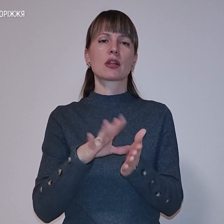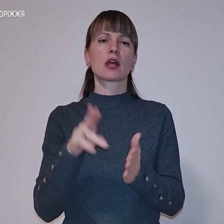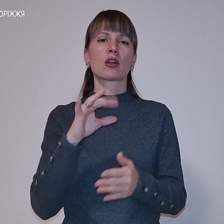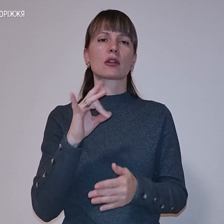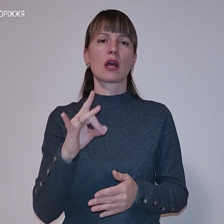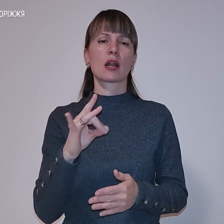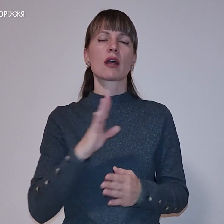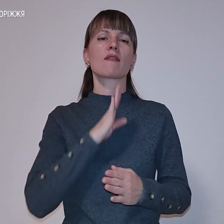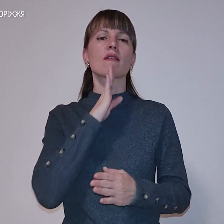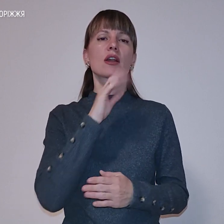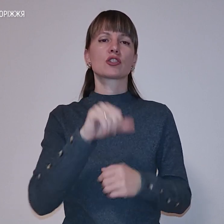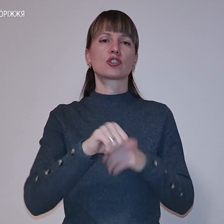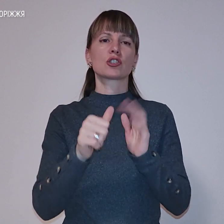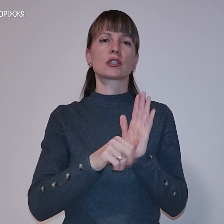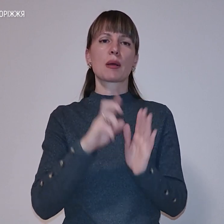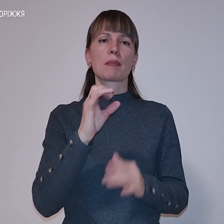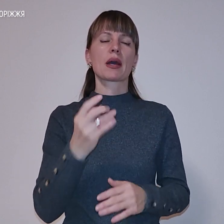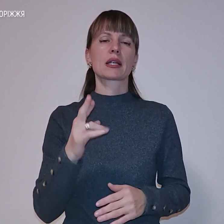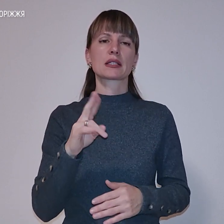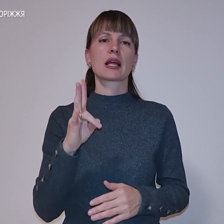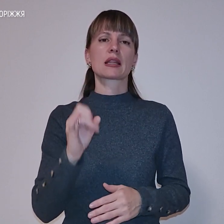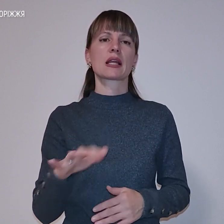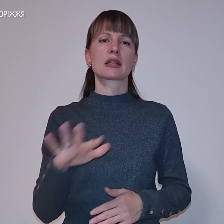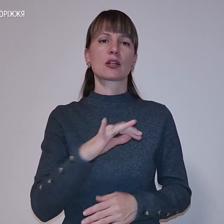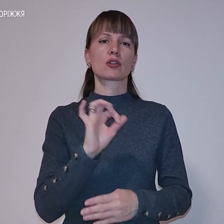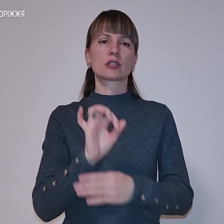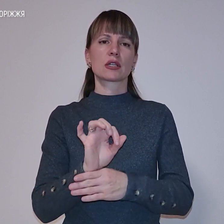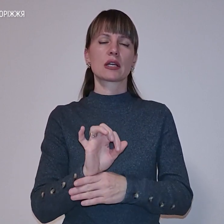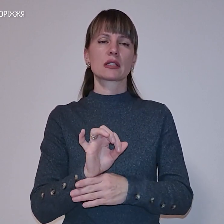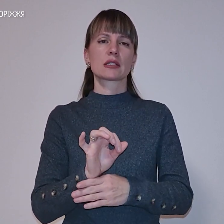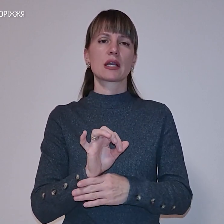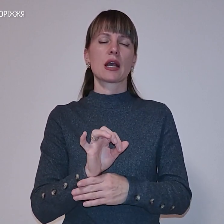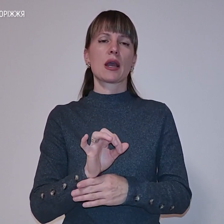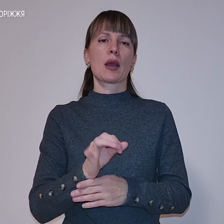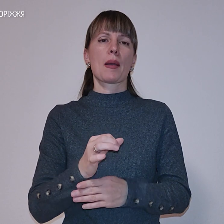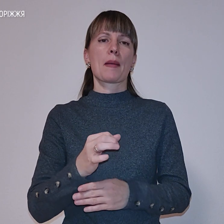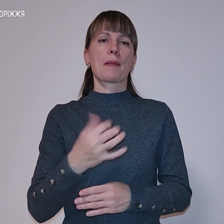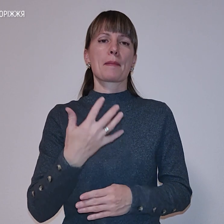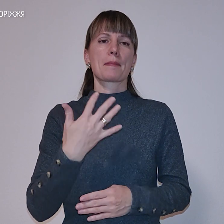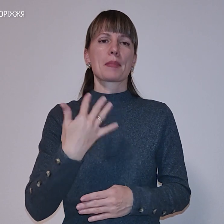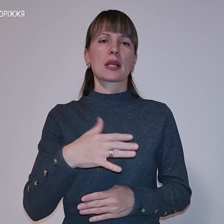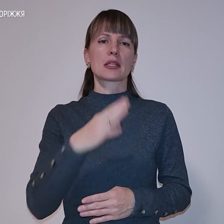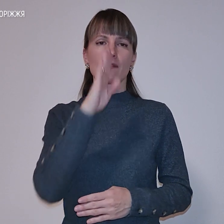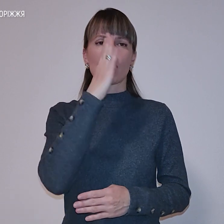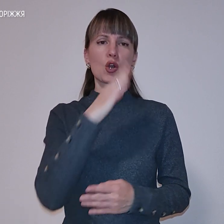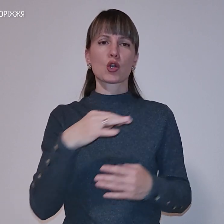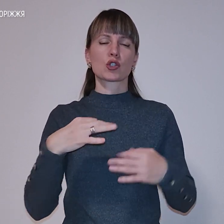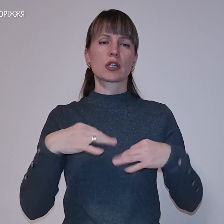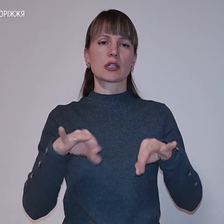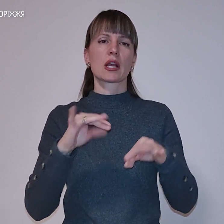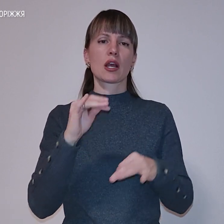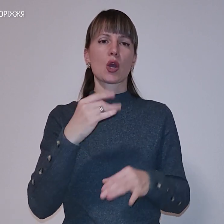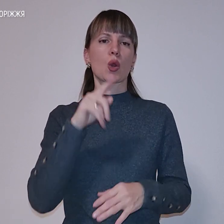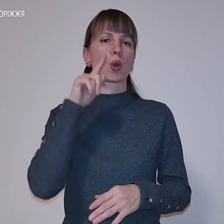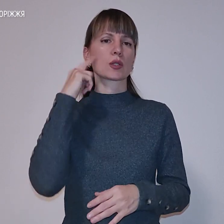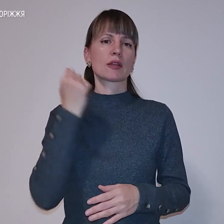Вранці 16 березня на території станції з півсотні одиниць ворожої техніки та російські війська. Про це